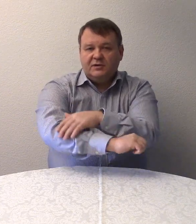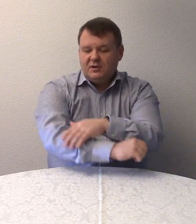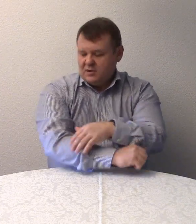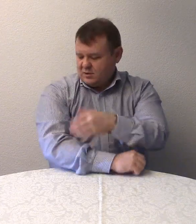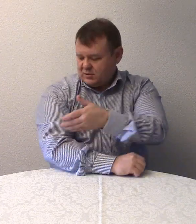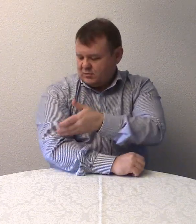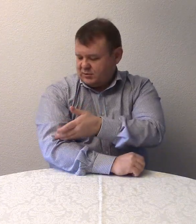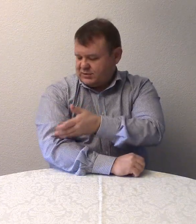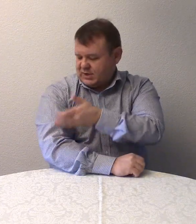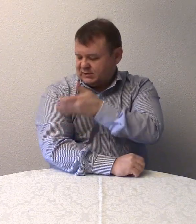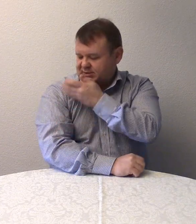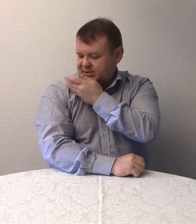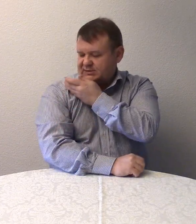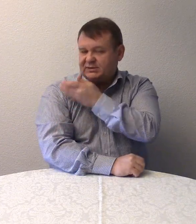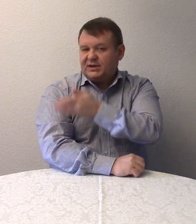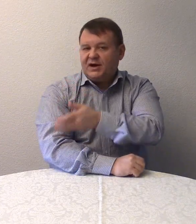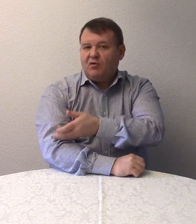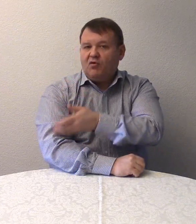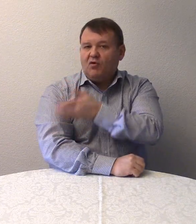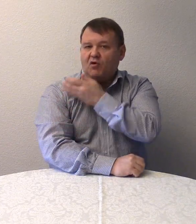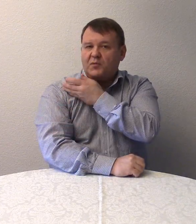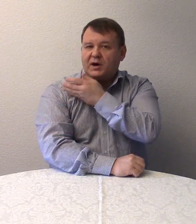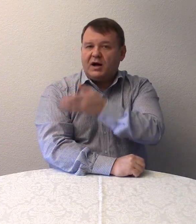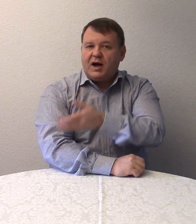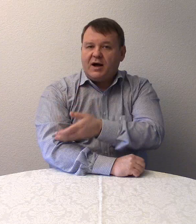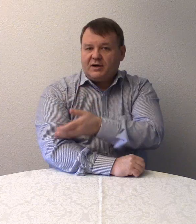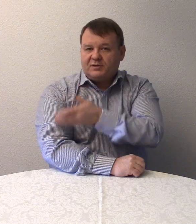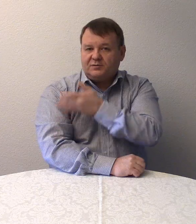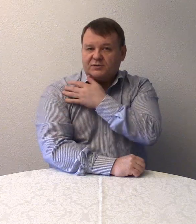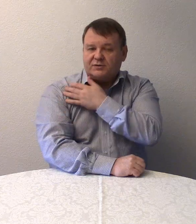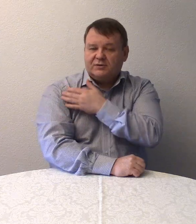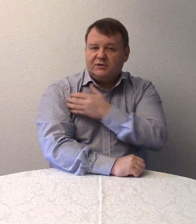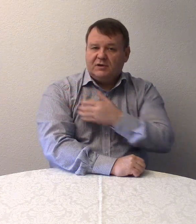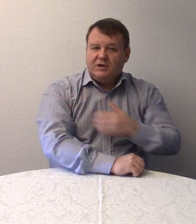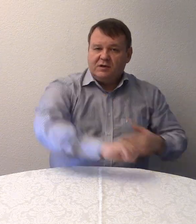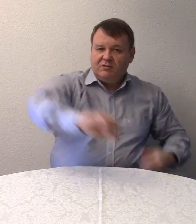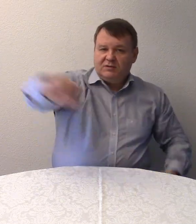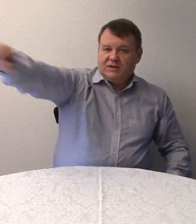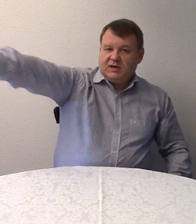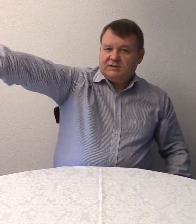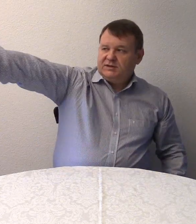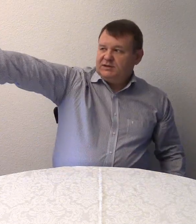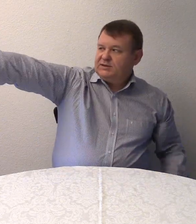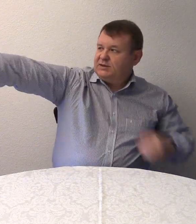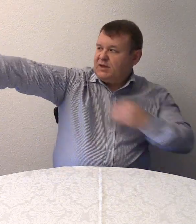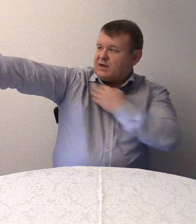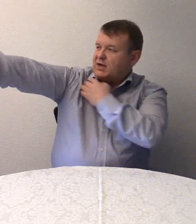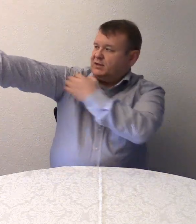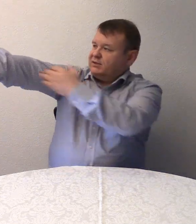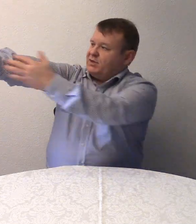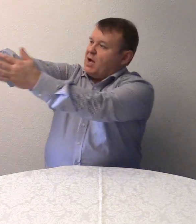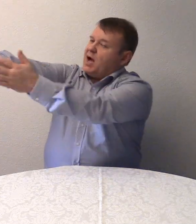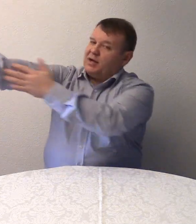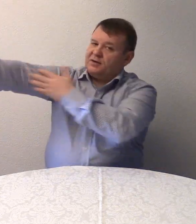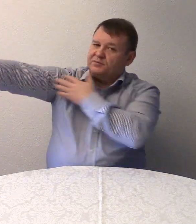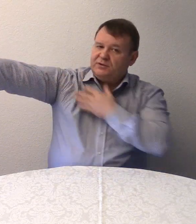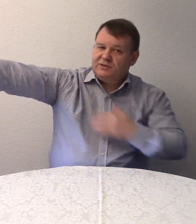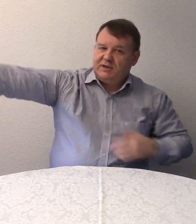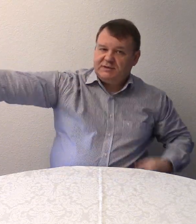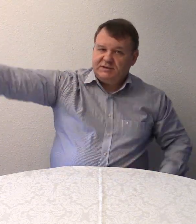Und das ist der Oberarm. Und das ist der ganze Arm. Das ist